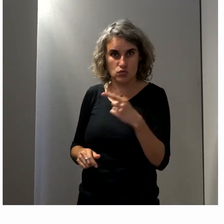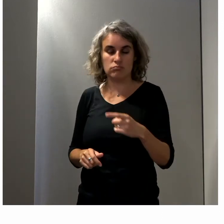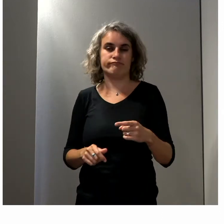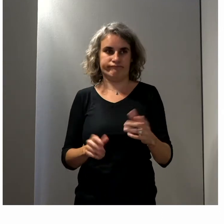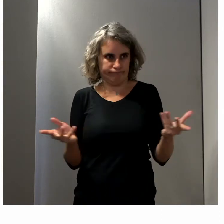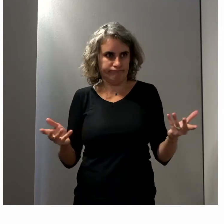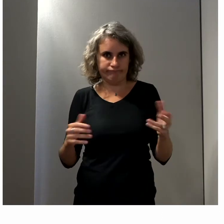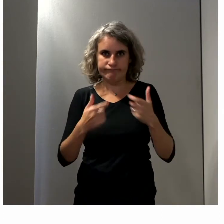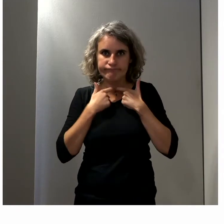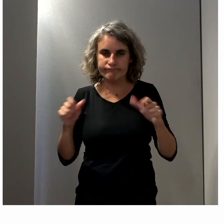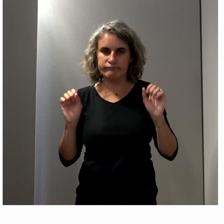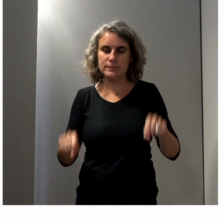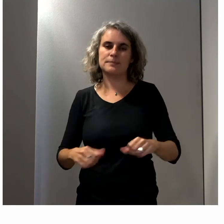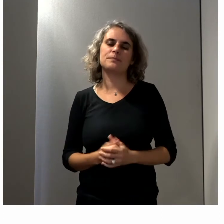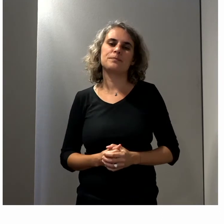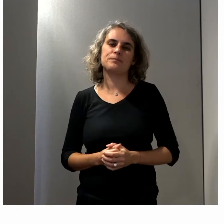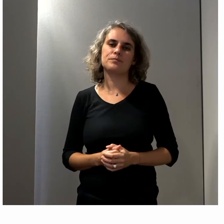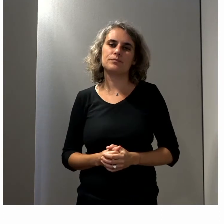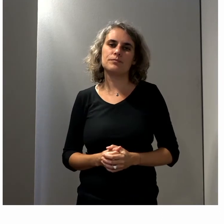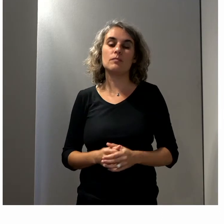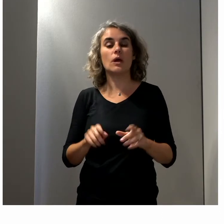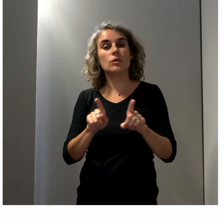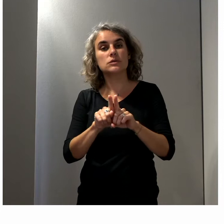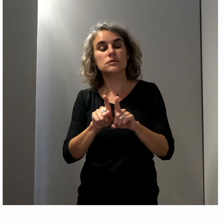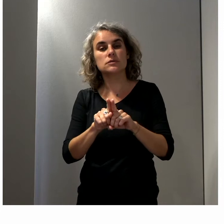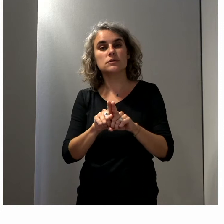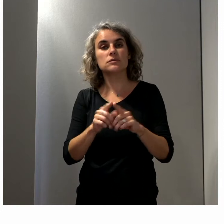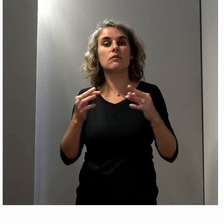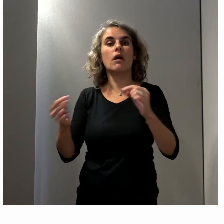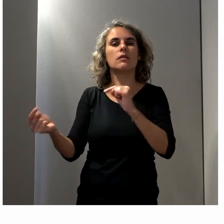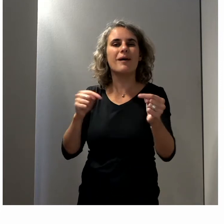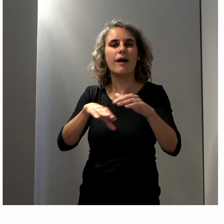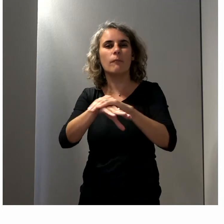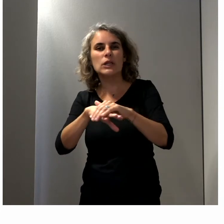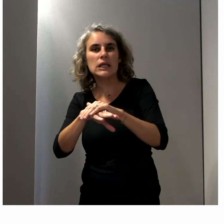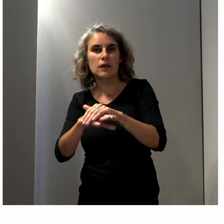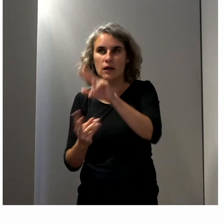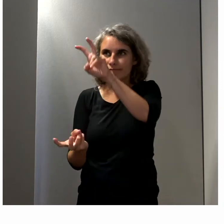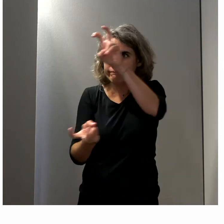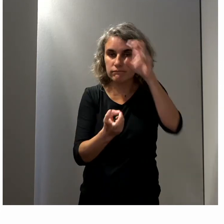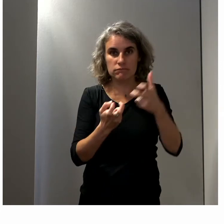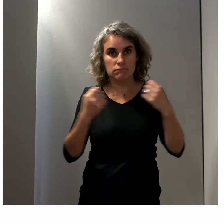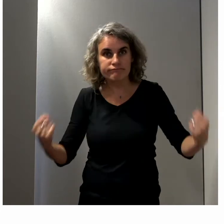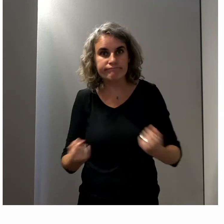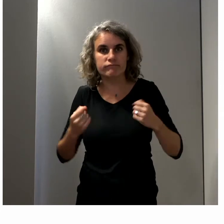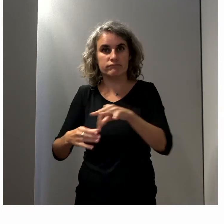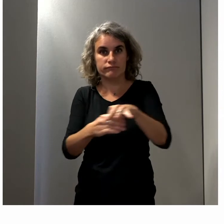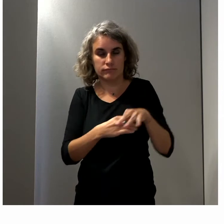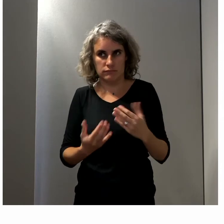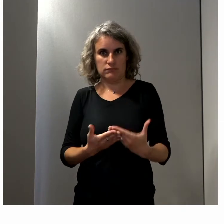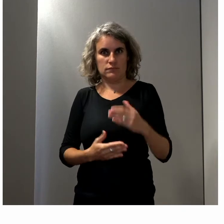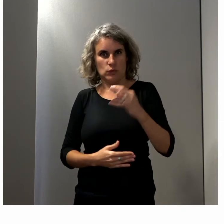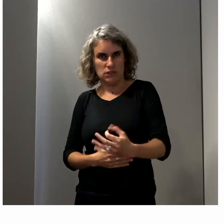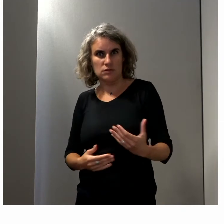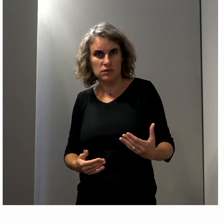y participer, puisse également suivre les débats politiques, donc la campagne électorale. Donc, un nouvel